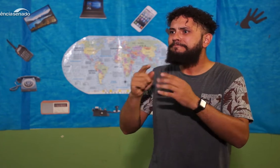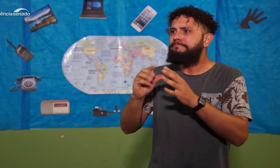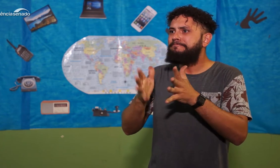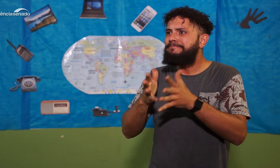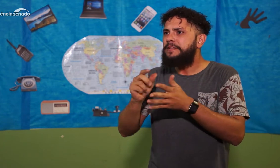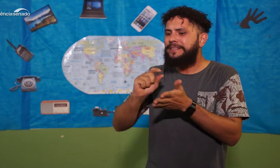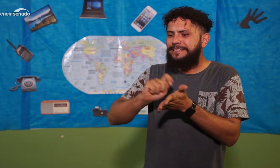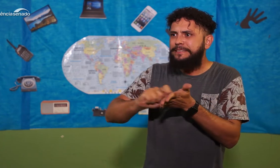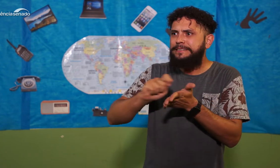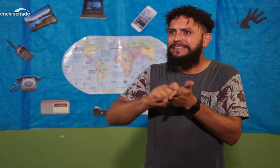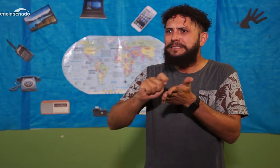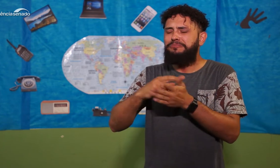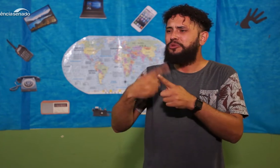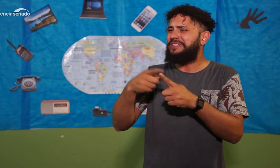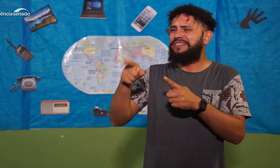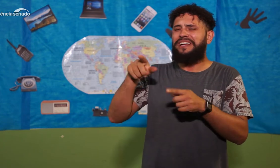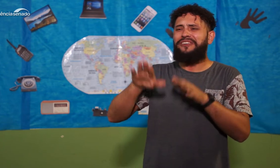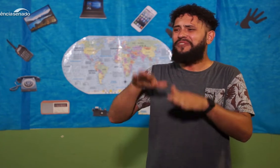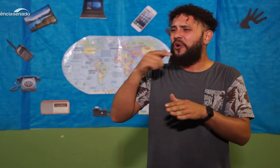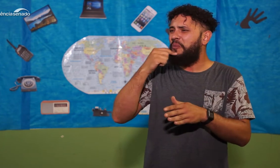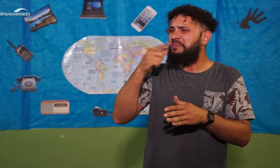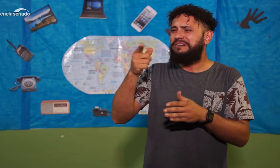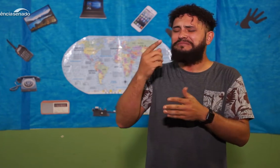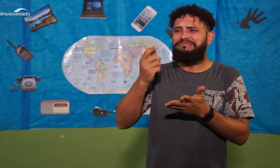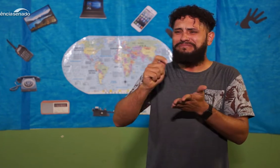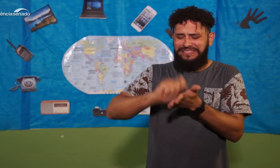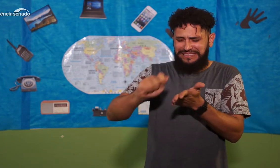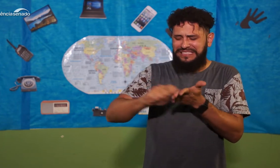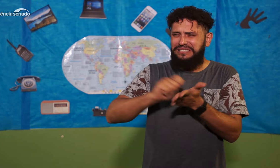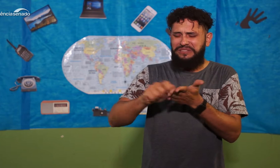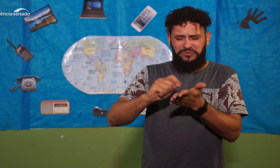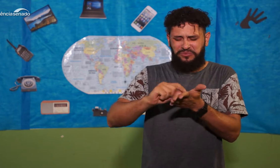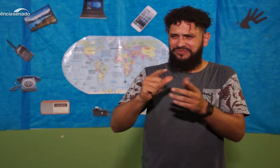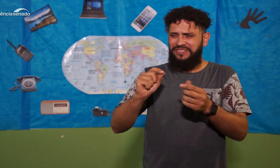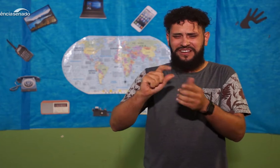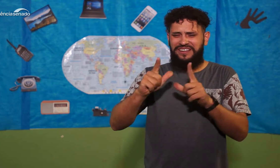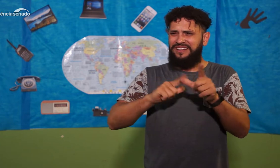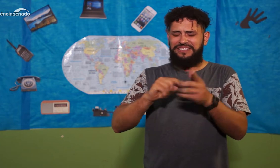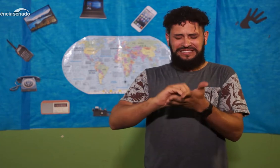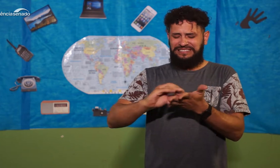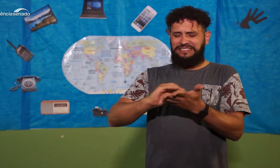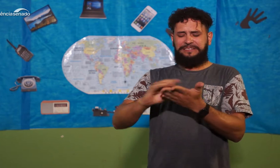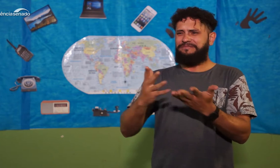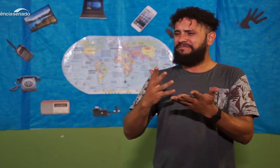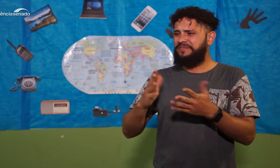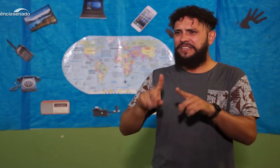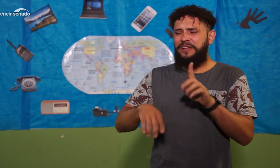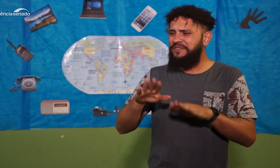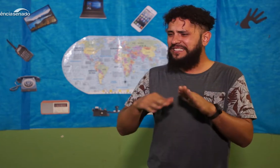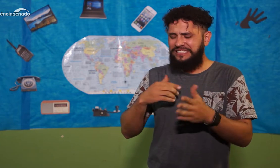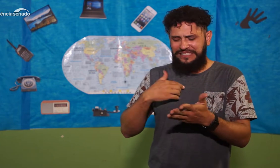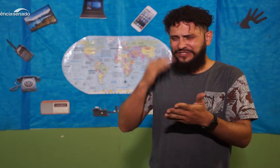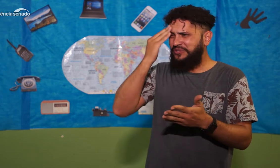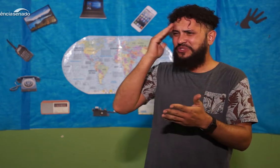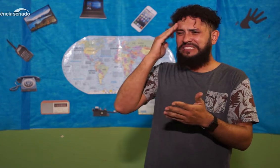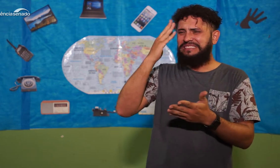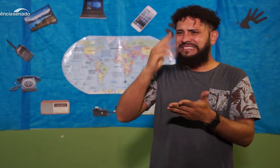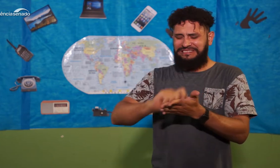dependente da minha família porque a dificuldade de se comunicar através de escrita, eu não conseguia ler, não